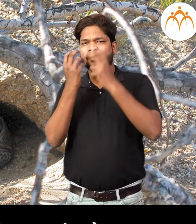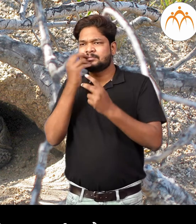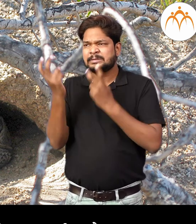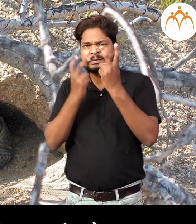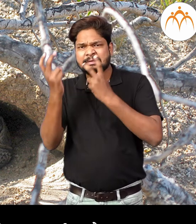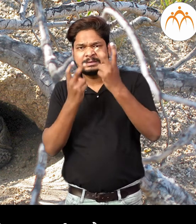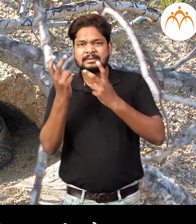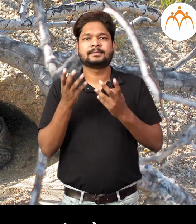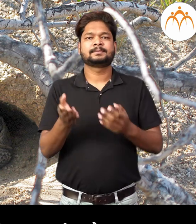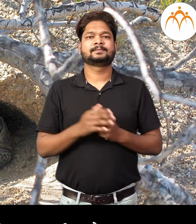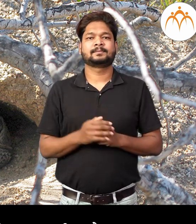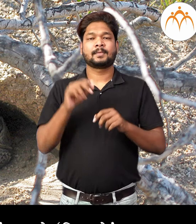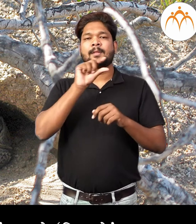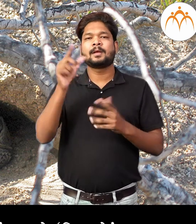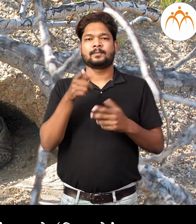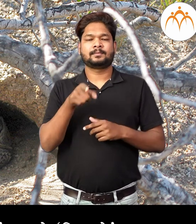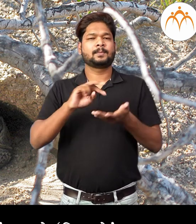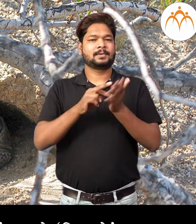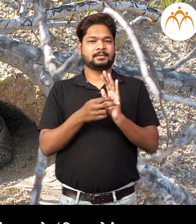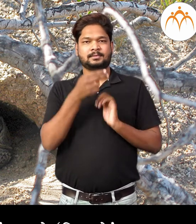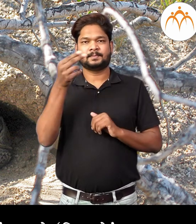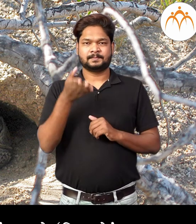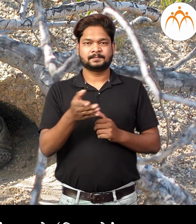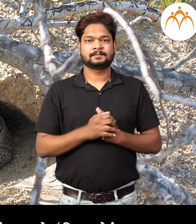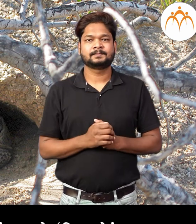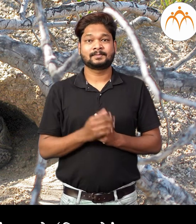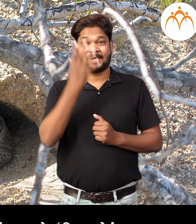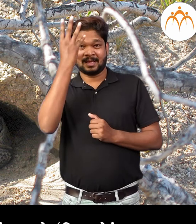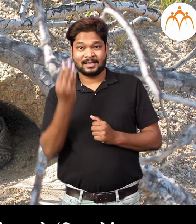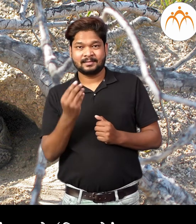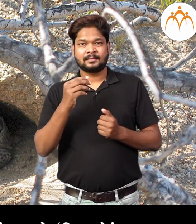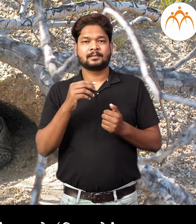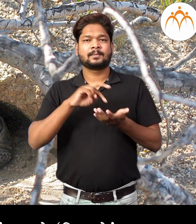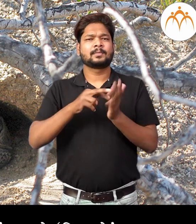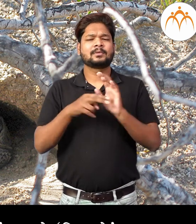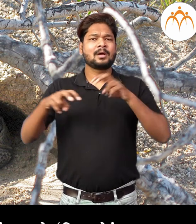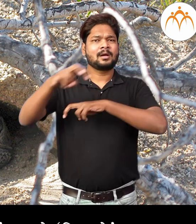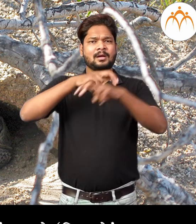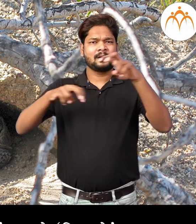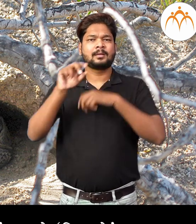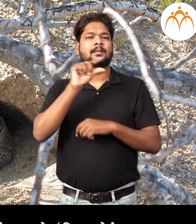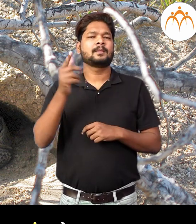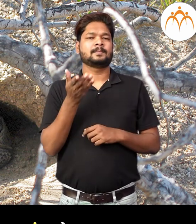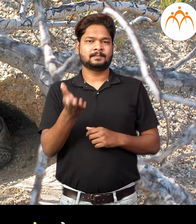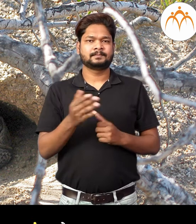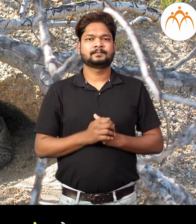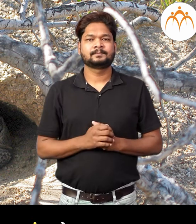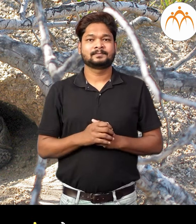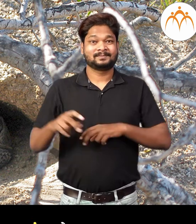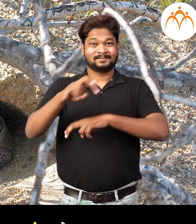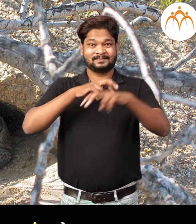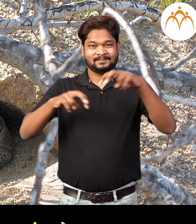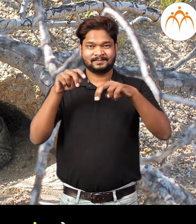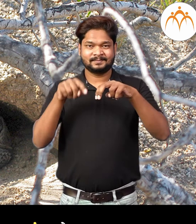सथी बाहेर पड़तात निशा महंजे रातर चर महंजे फिरनारे रातरी फिरनार्या